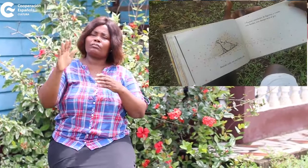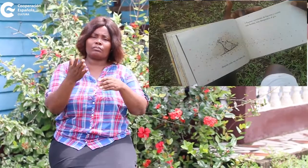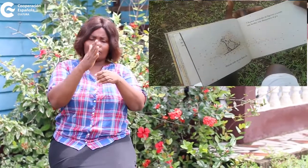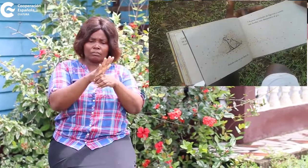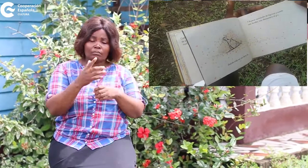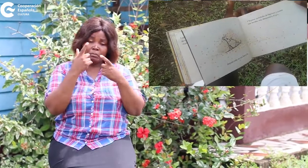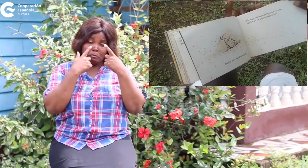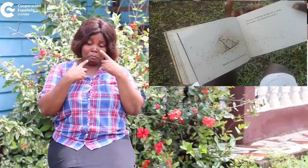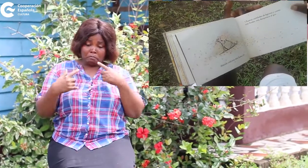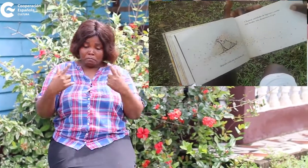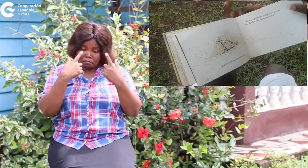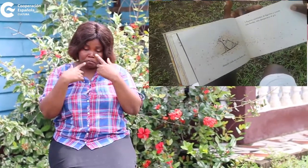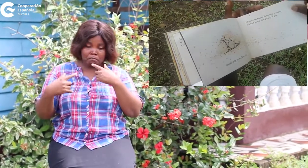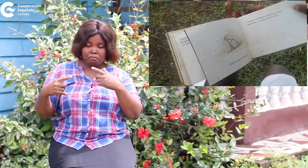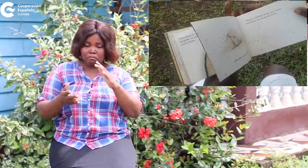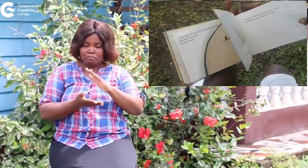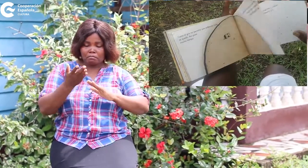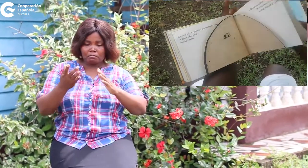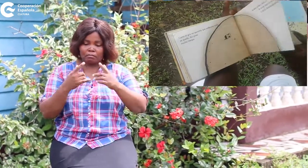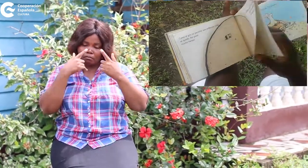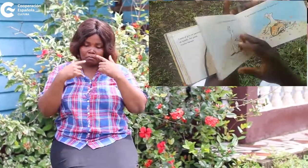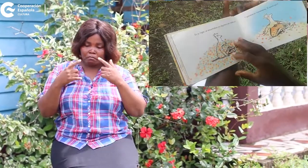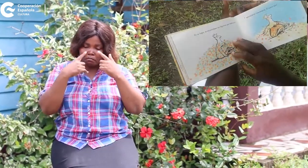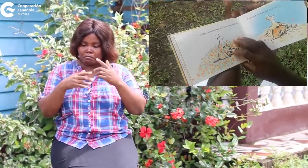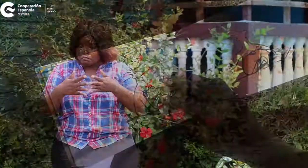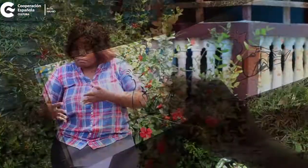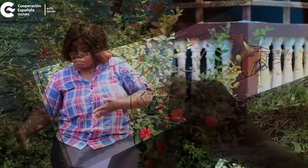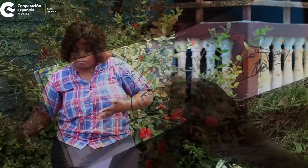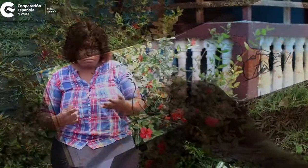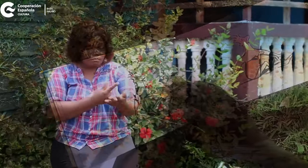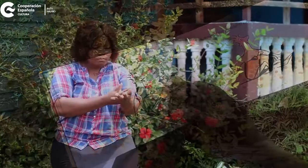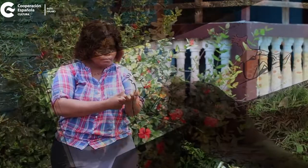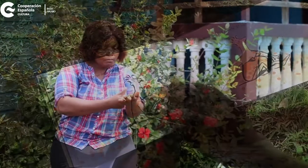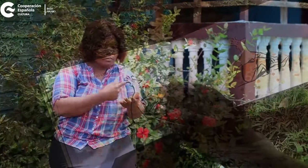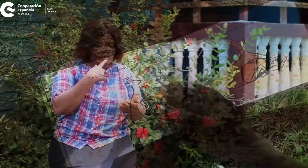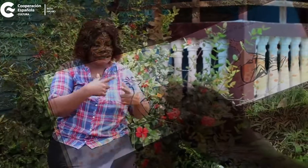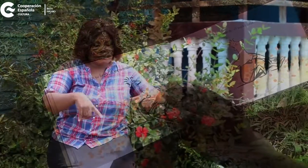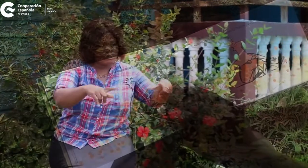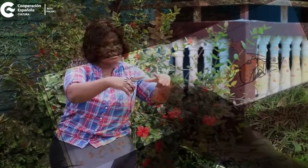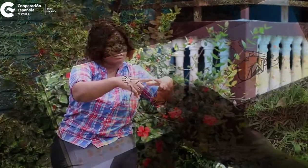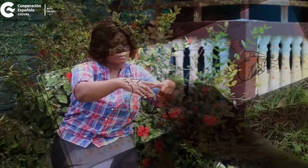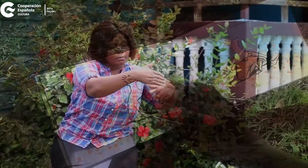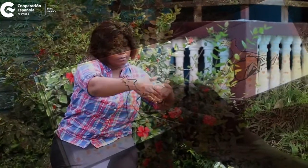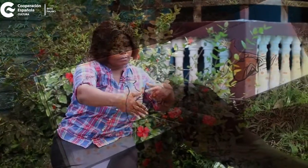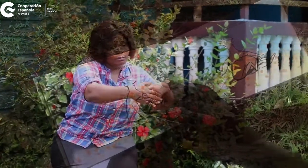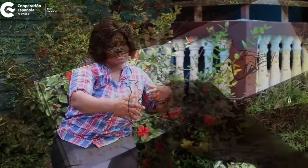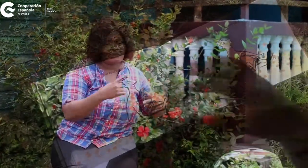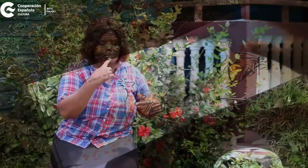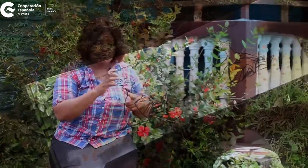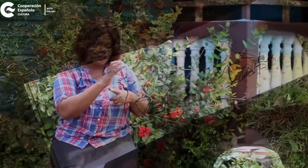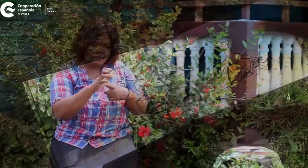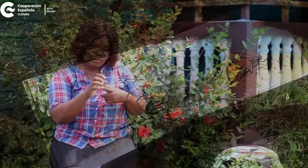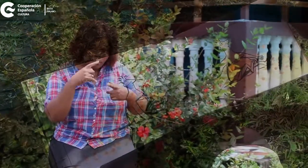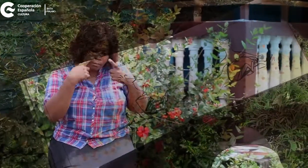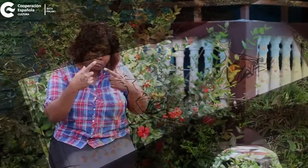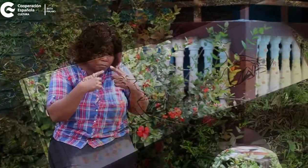cantidades de lágrimas y cuanto más lloraba, más desaparecía el gris. En su lugar, se encontraban sus